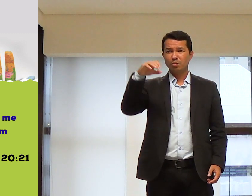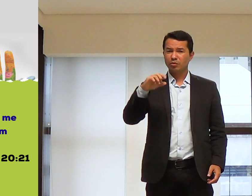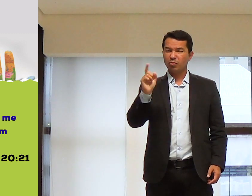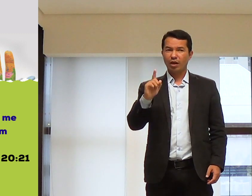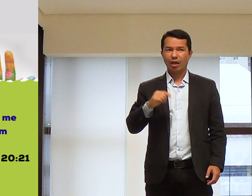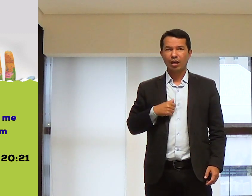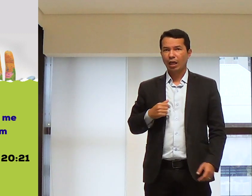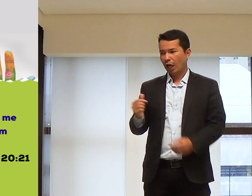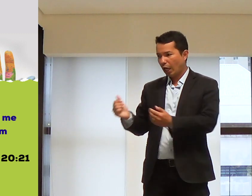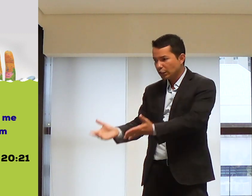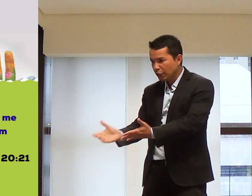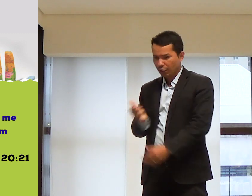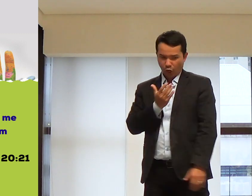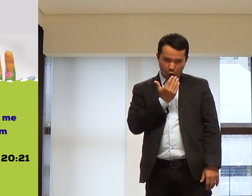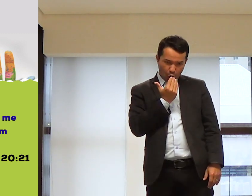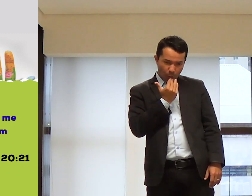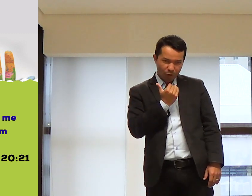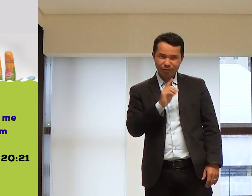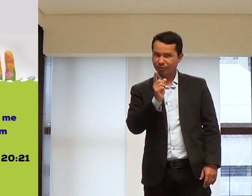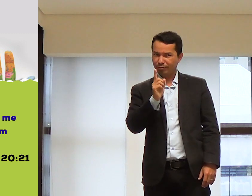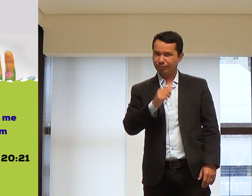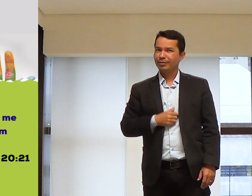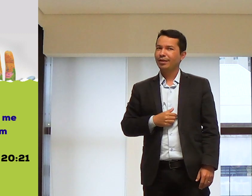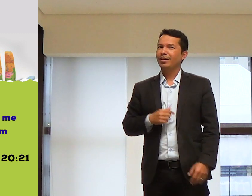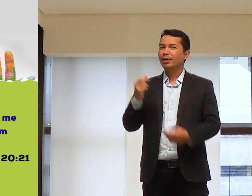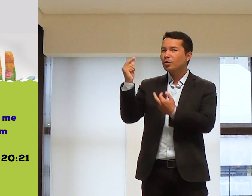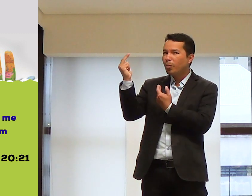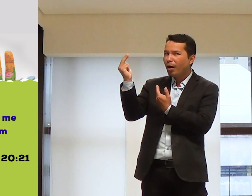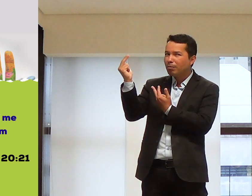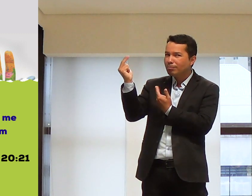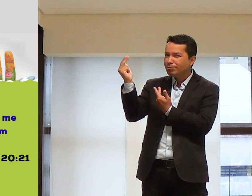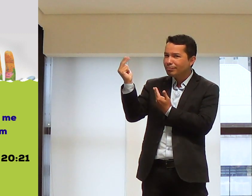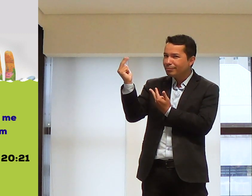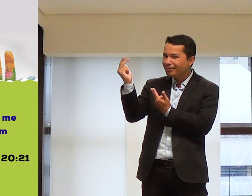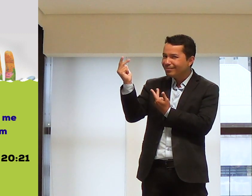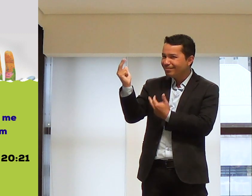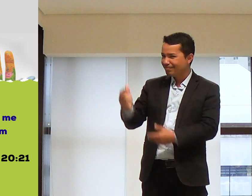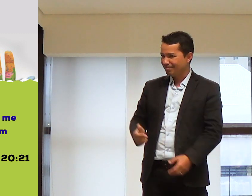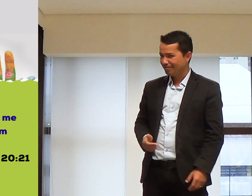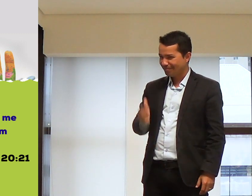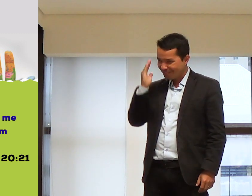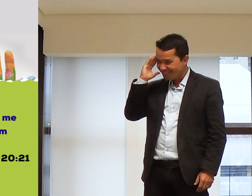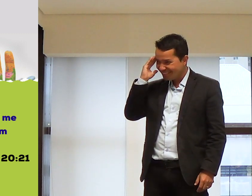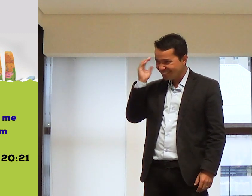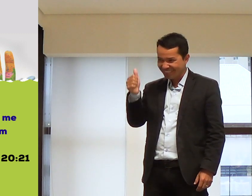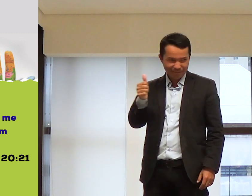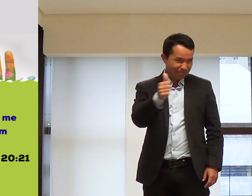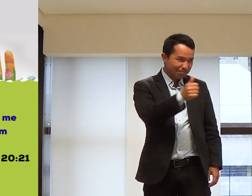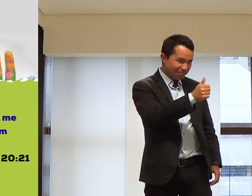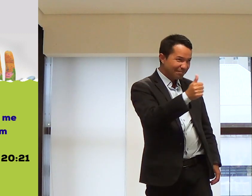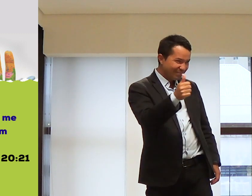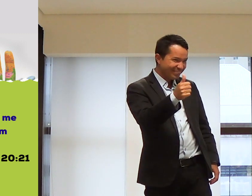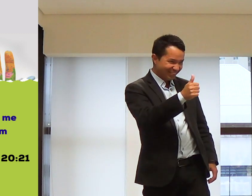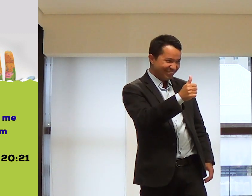como. Não é assim como. Não, é essa palavra. Não são essas duas palavras. Significa igual, tá?